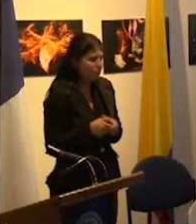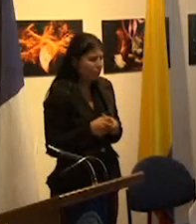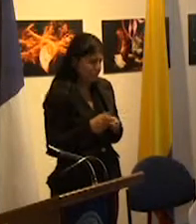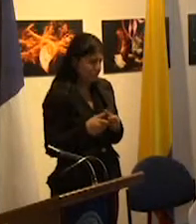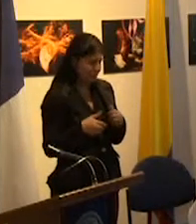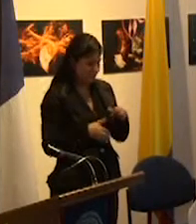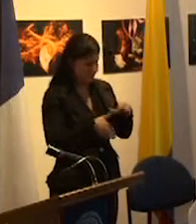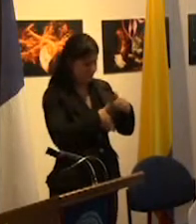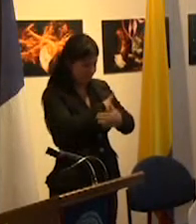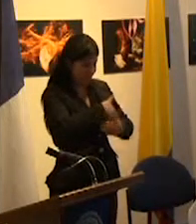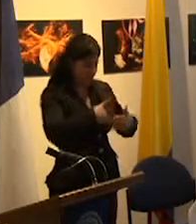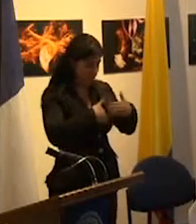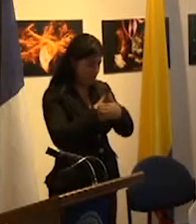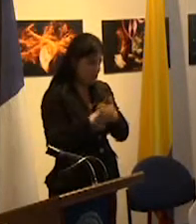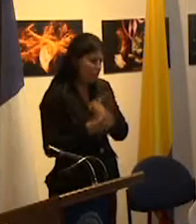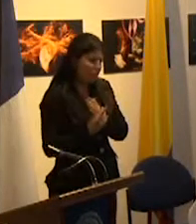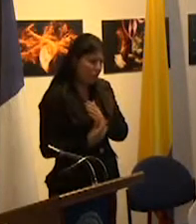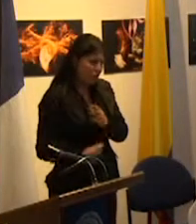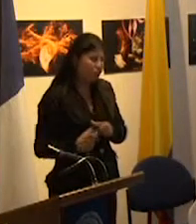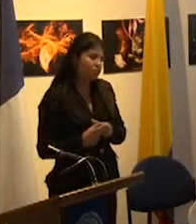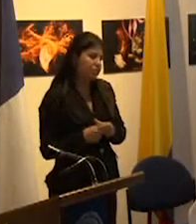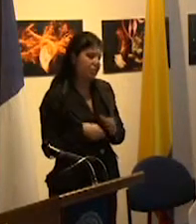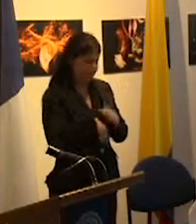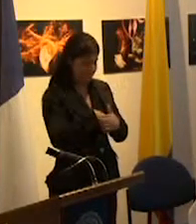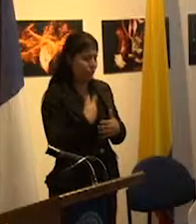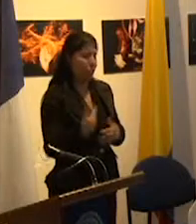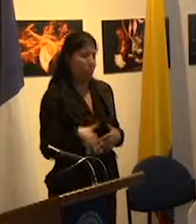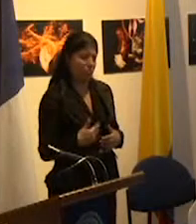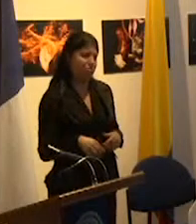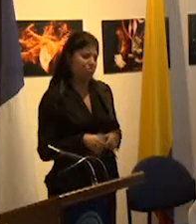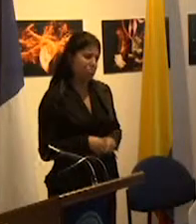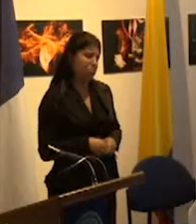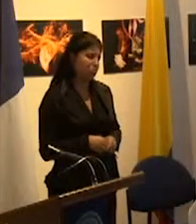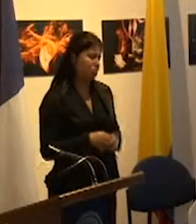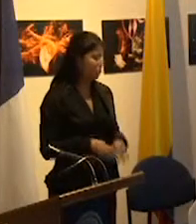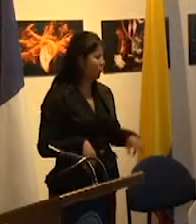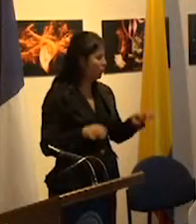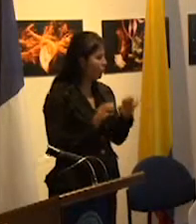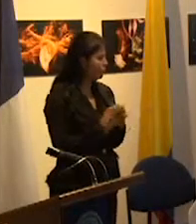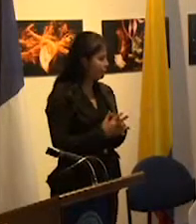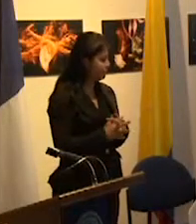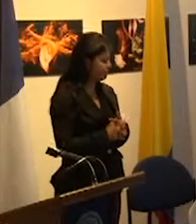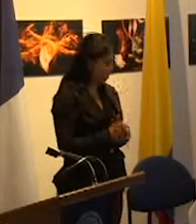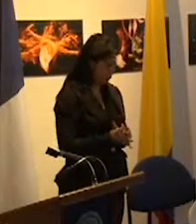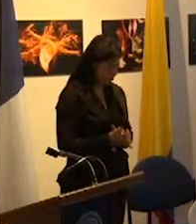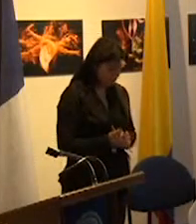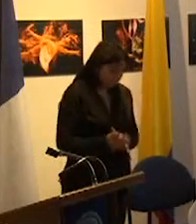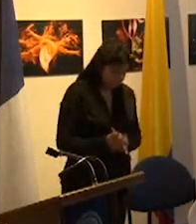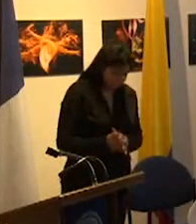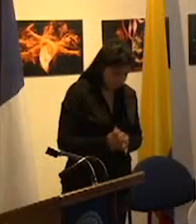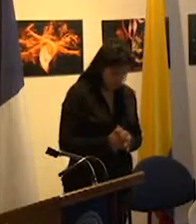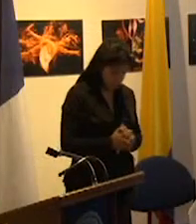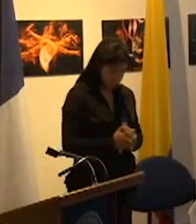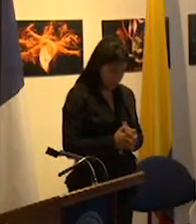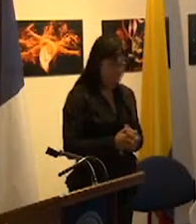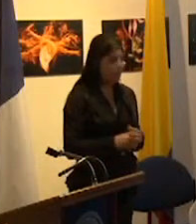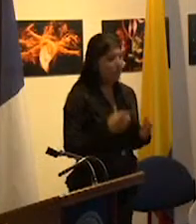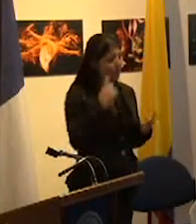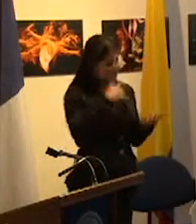sociedades latinoamericanas tienen un peso relativo importante los estados perdieron el control con la